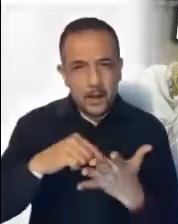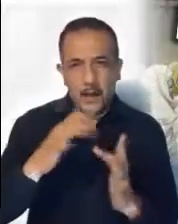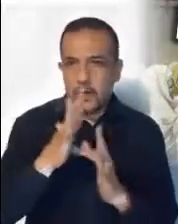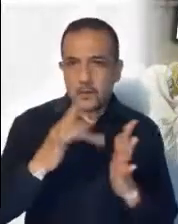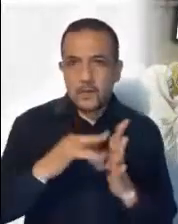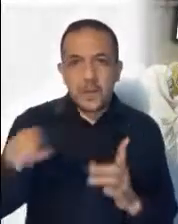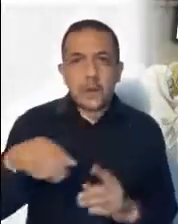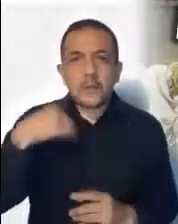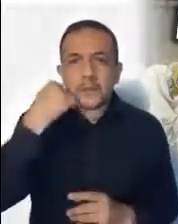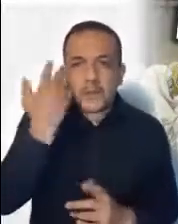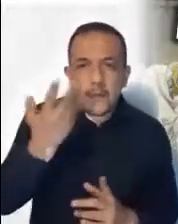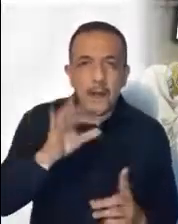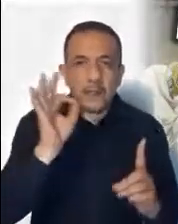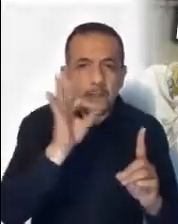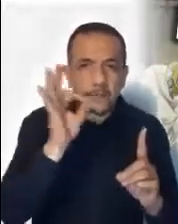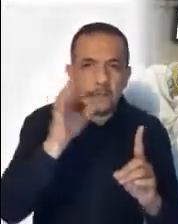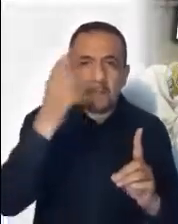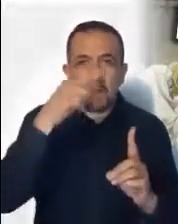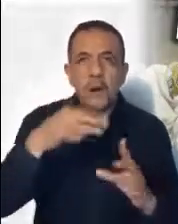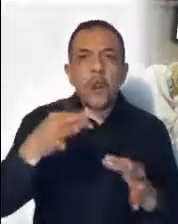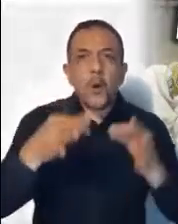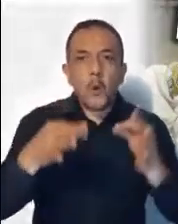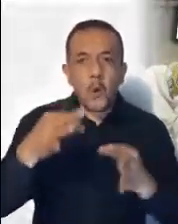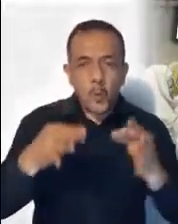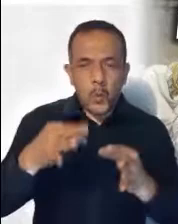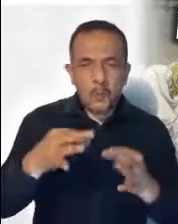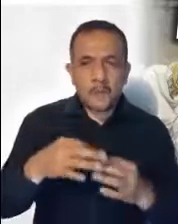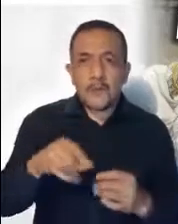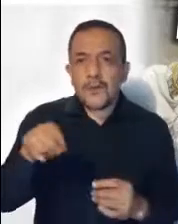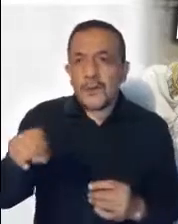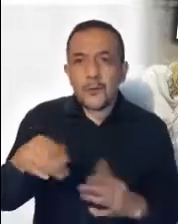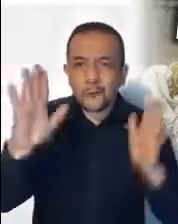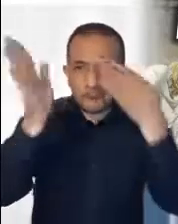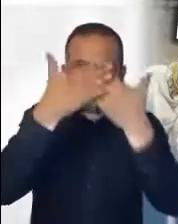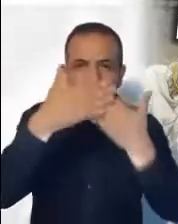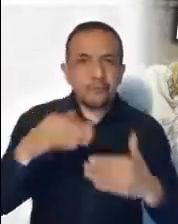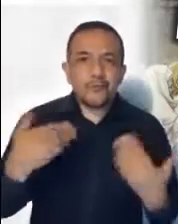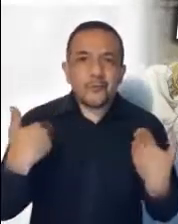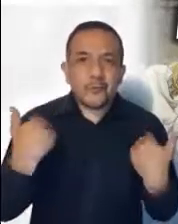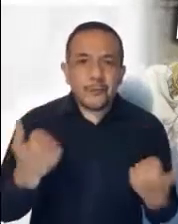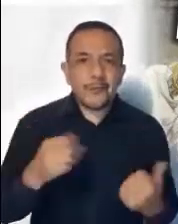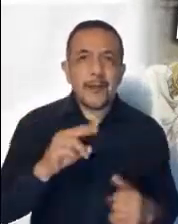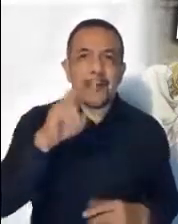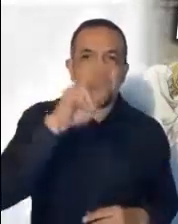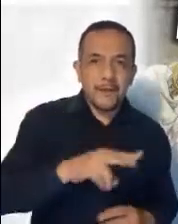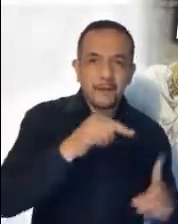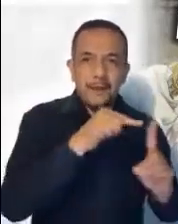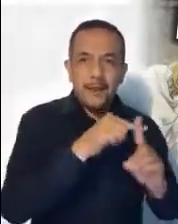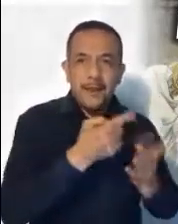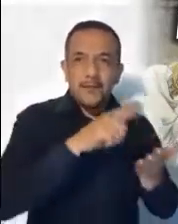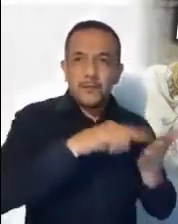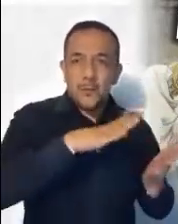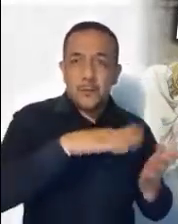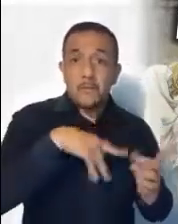pretextos para acusarlo en lugar de buscar la verdad para creer en Él. La respuesta de Jesús remite